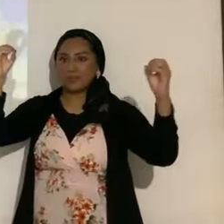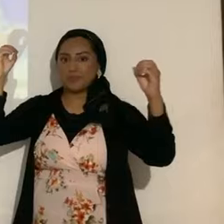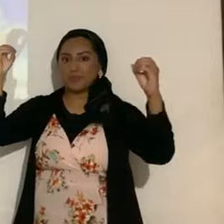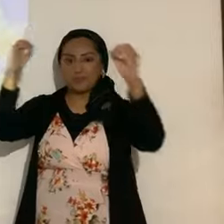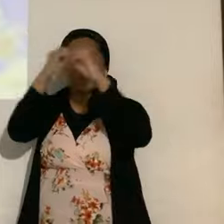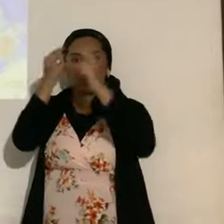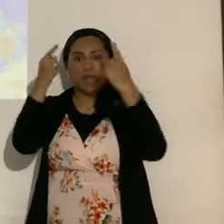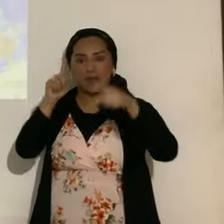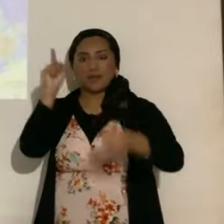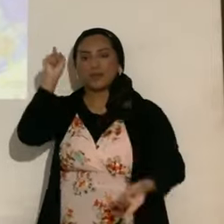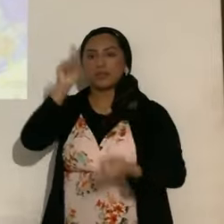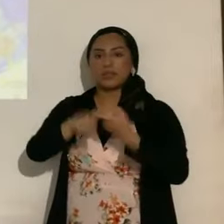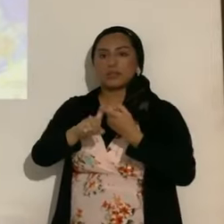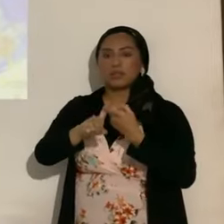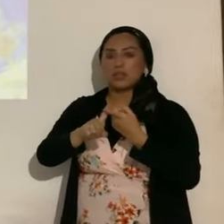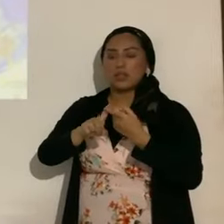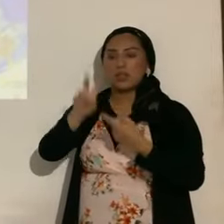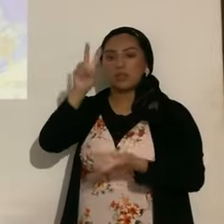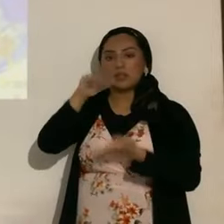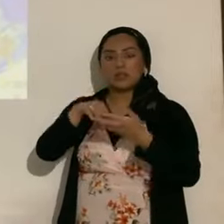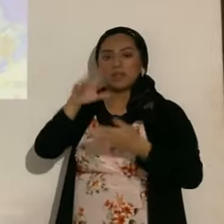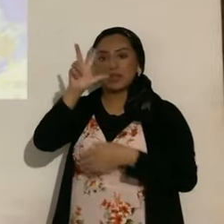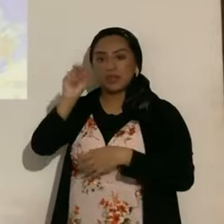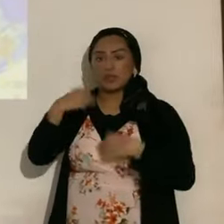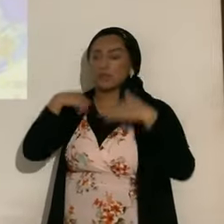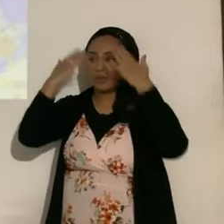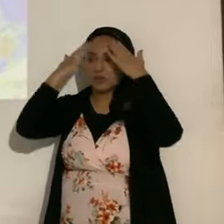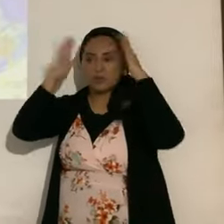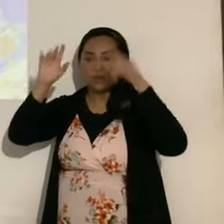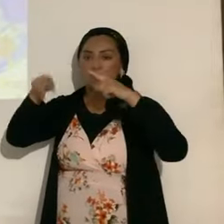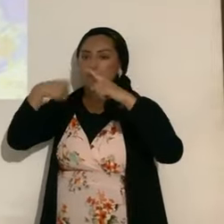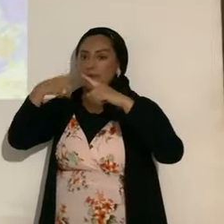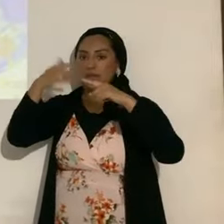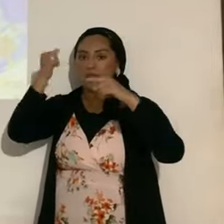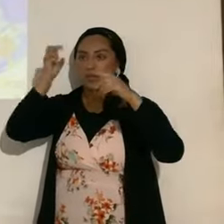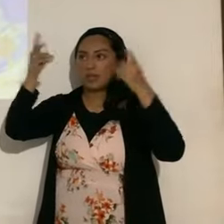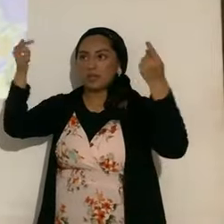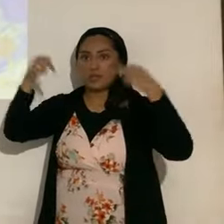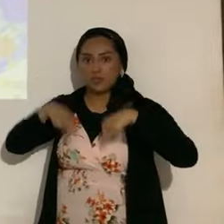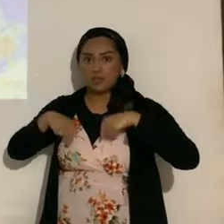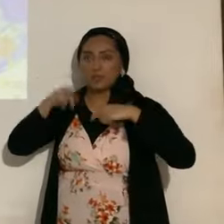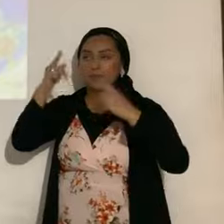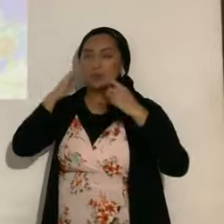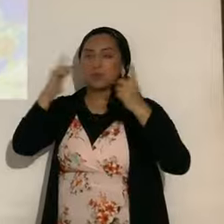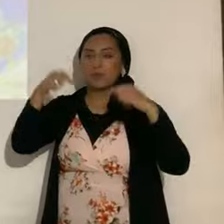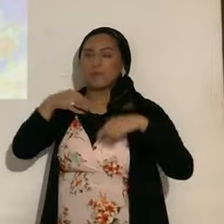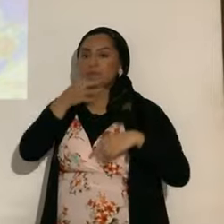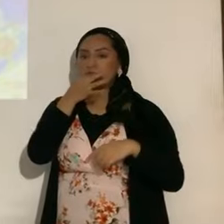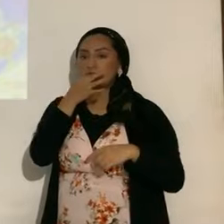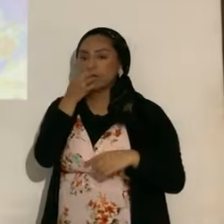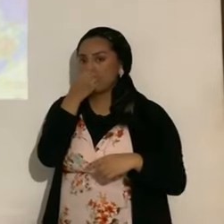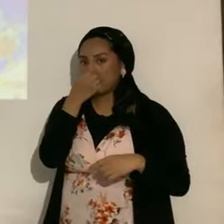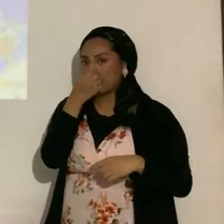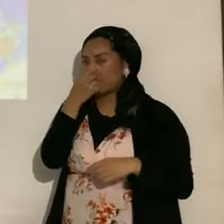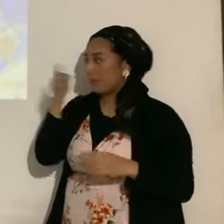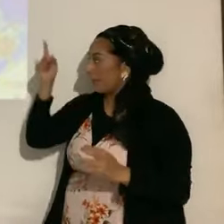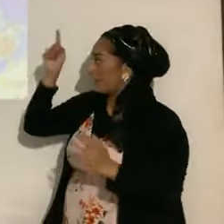2030, no sabemos cuándo venga el Yashu HaMashiach, pero él viene pronto, pero es un tache, tache,